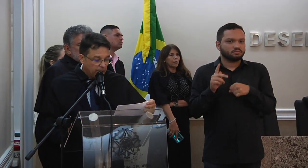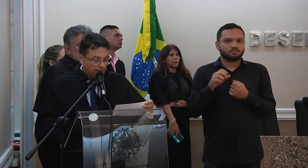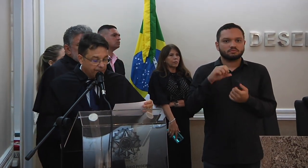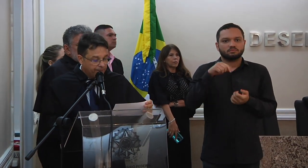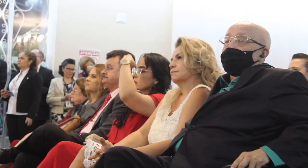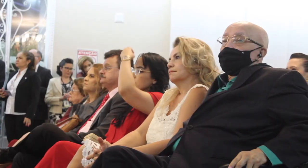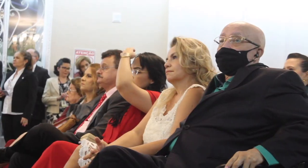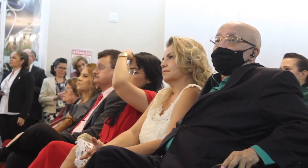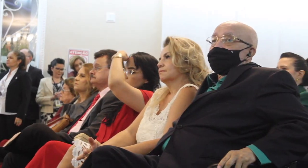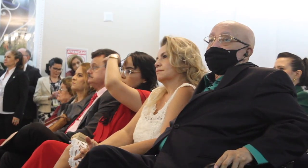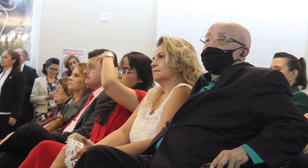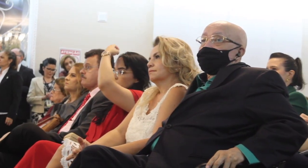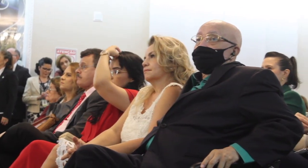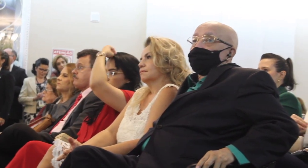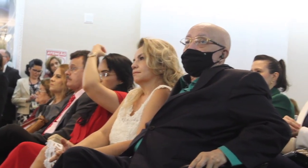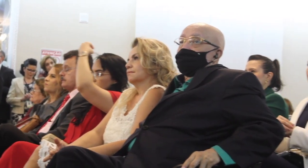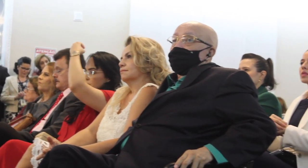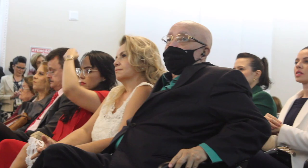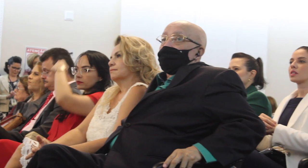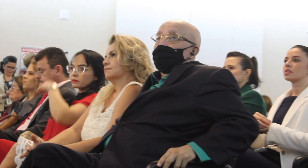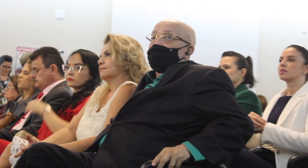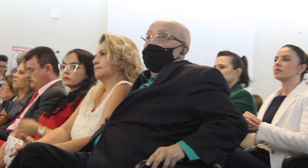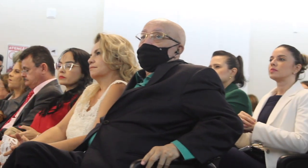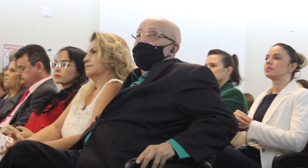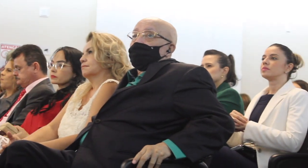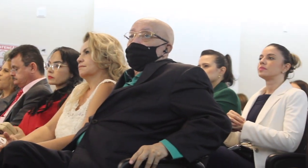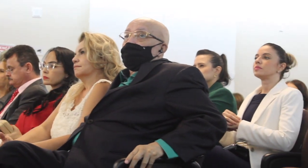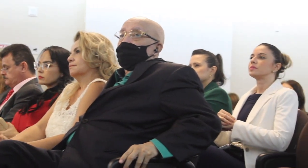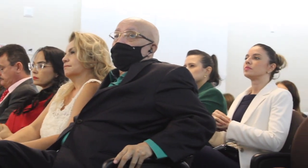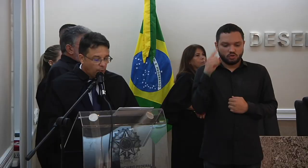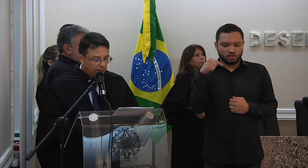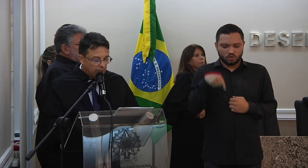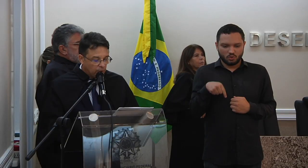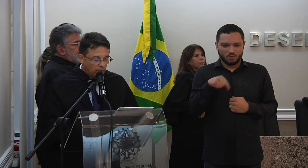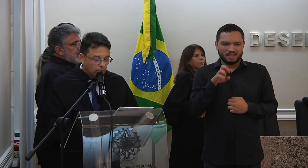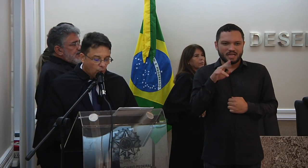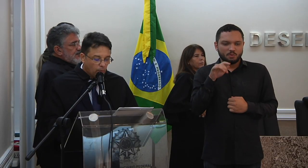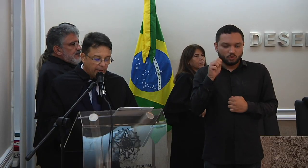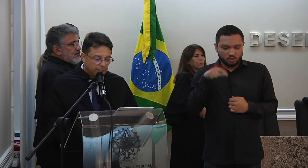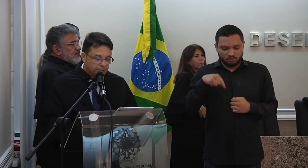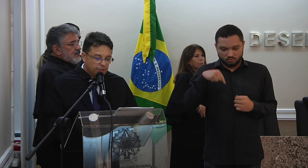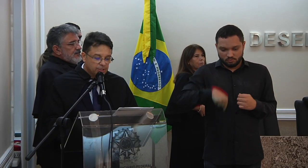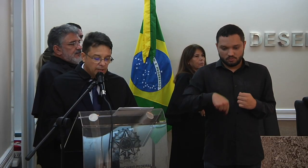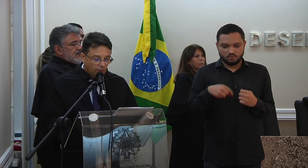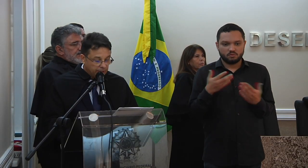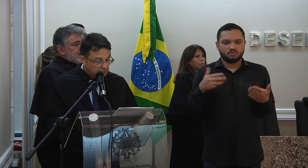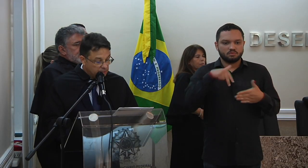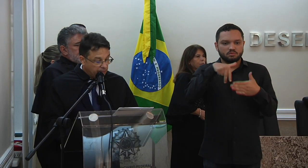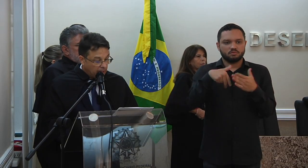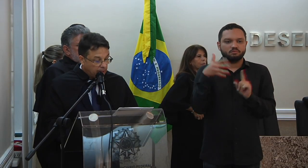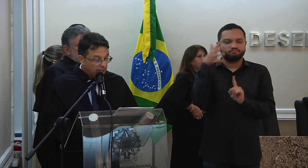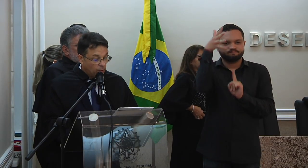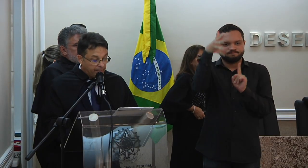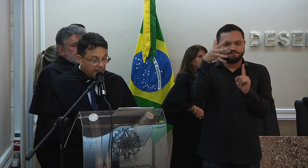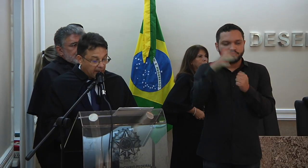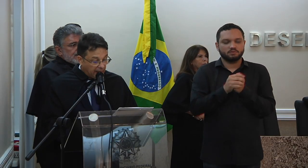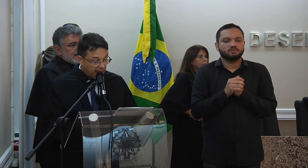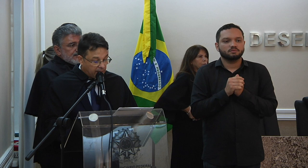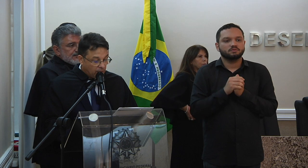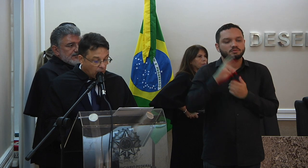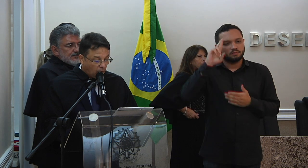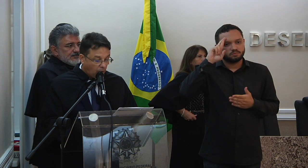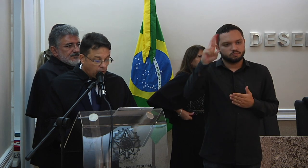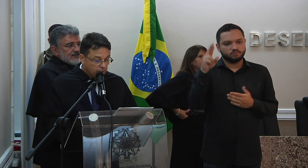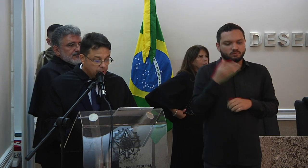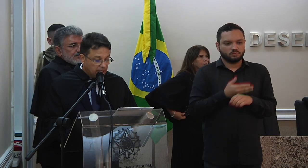Sétima Região. Sou Antônio Carlos, diretor do cerimonial deste tribunal e neste momento atuando como mestre de cerimônias. Tenho a pele